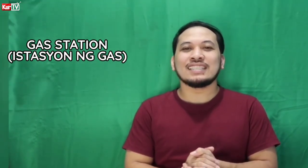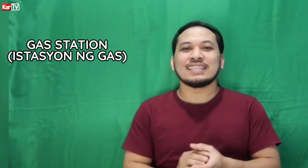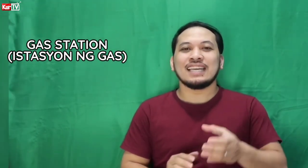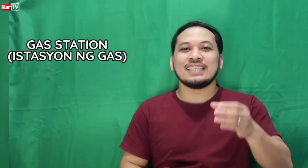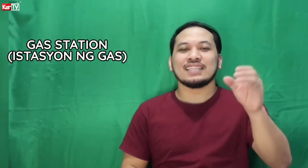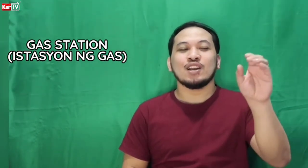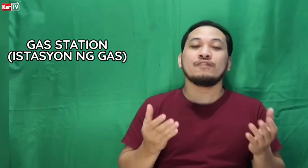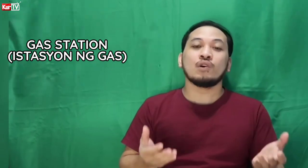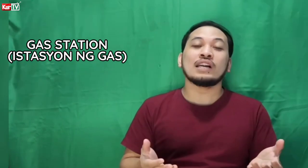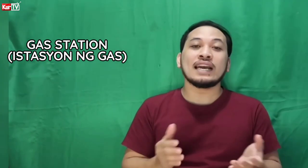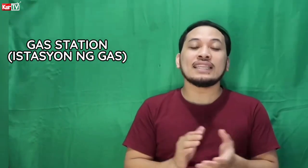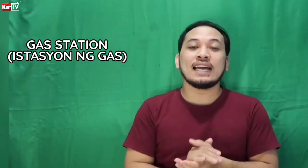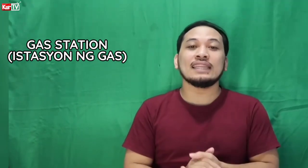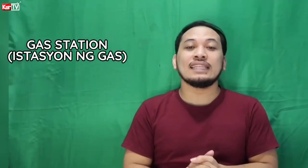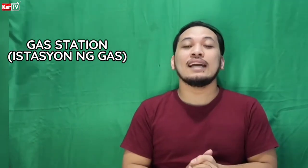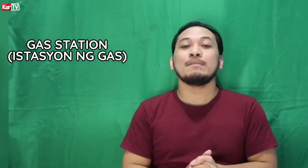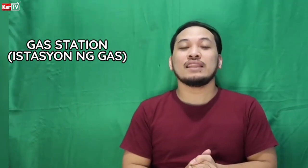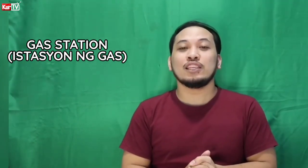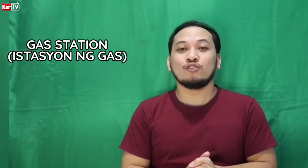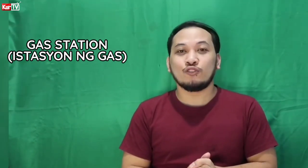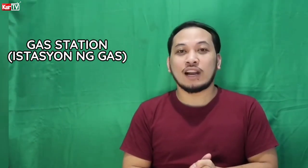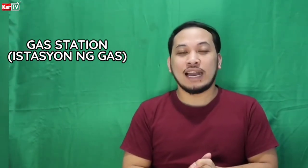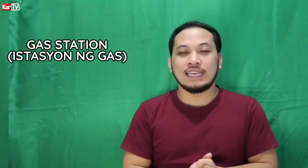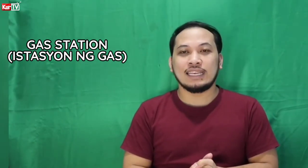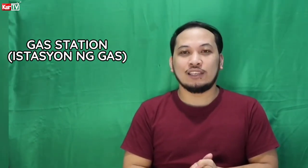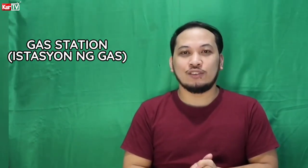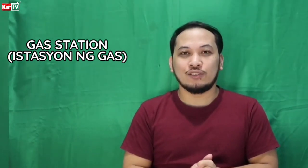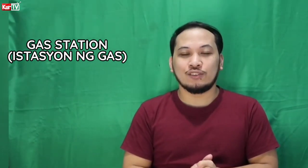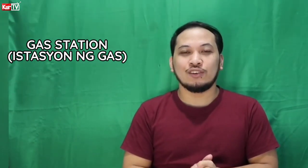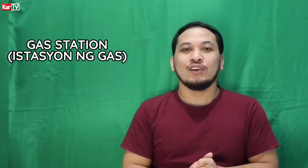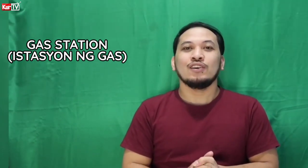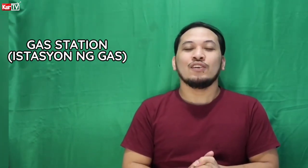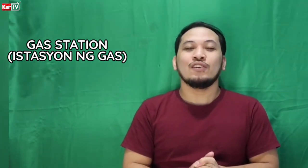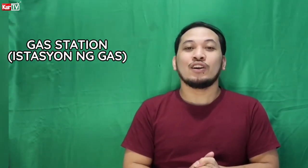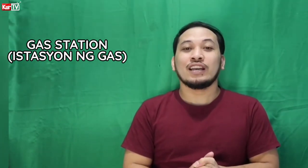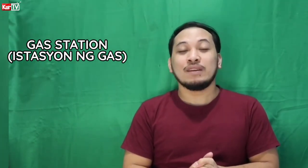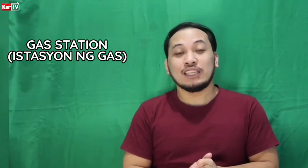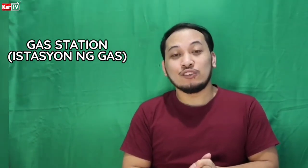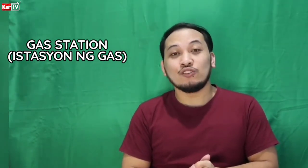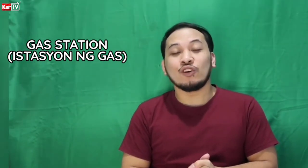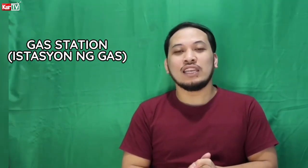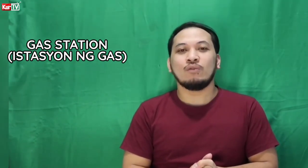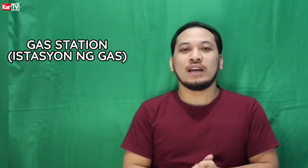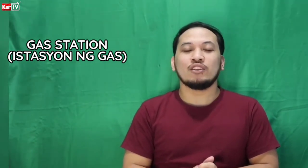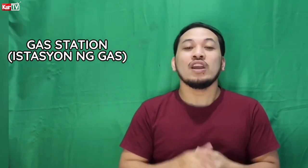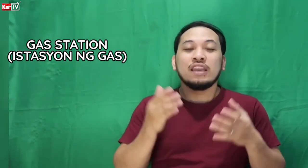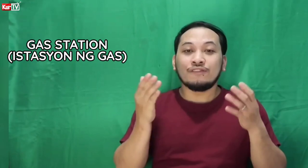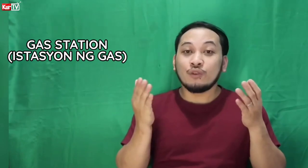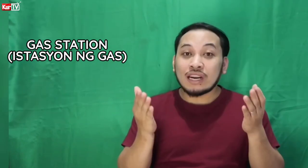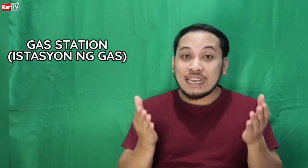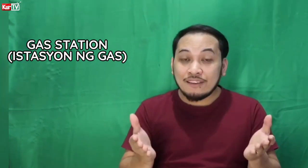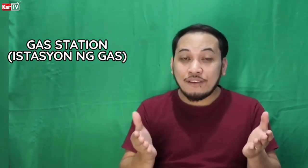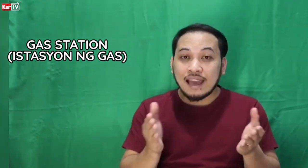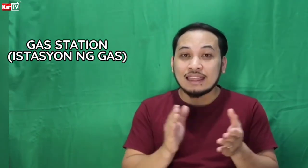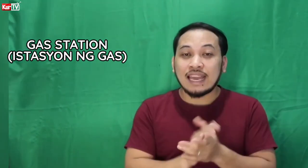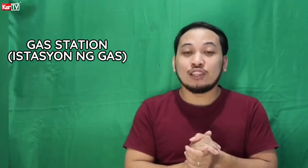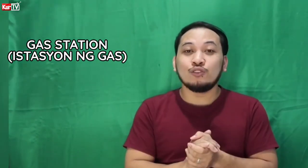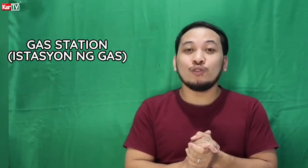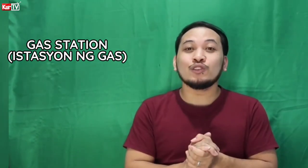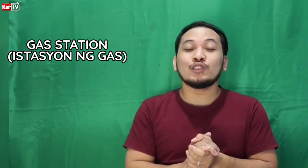isisenyas. If you are right-handed, gamitin nyo yung kanan ninyo. O gamitin nyo yung kaliwan ninyo. If you are left-handed, use